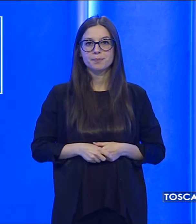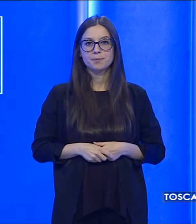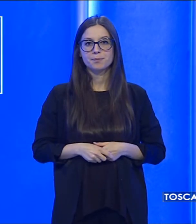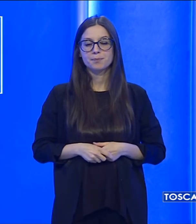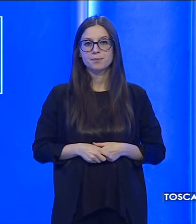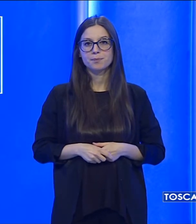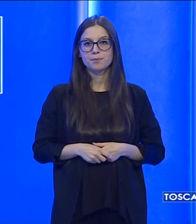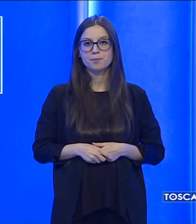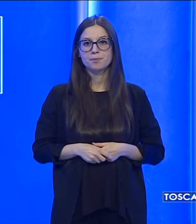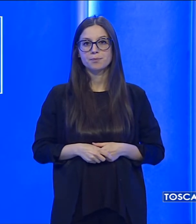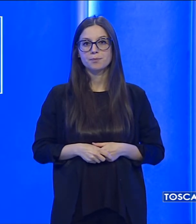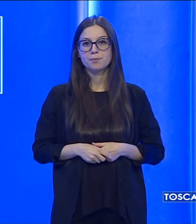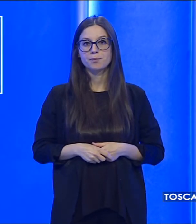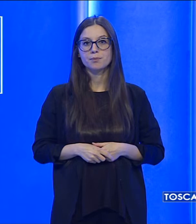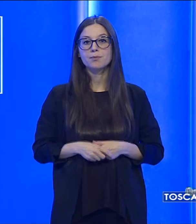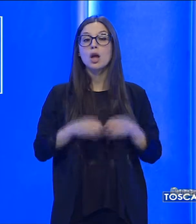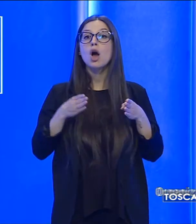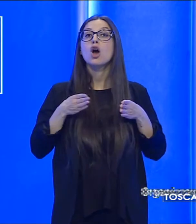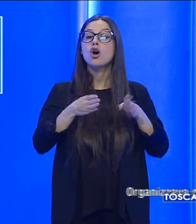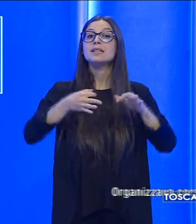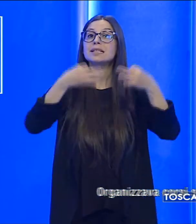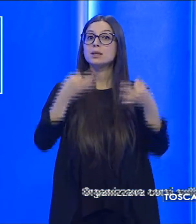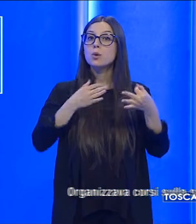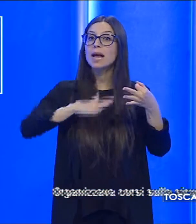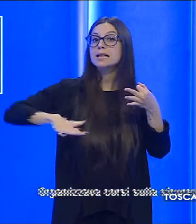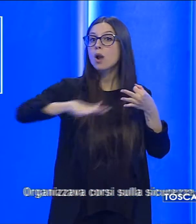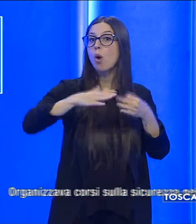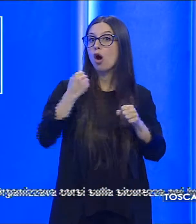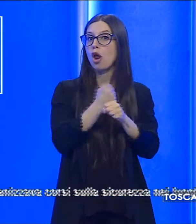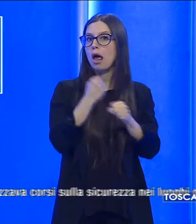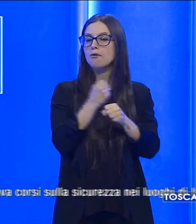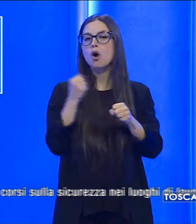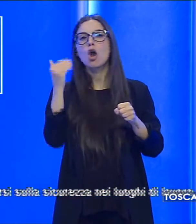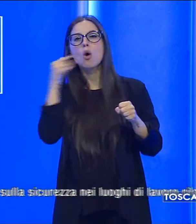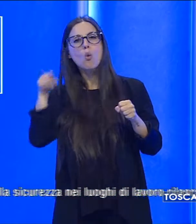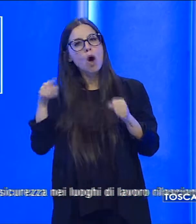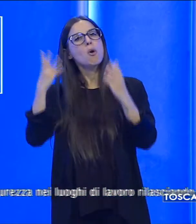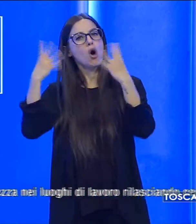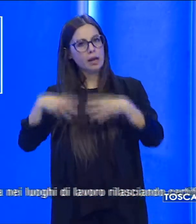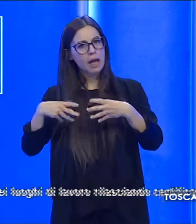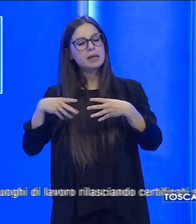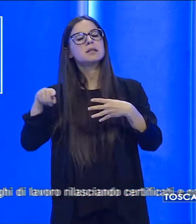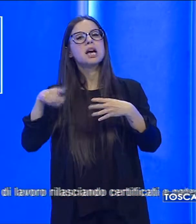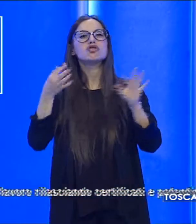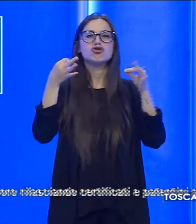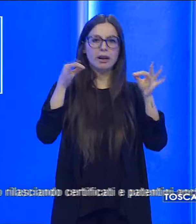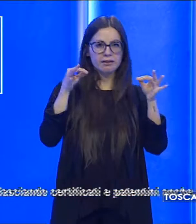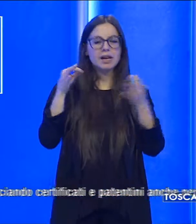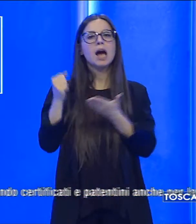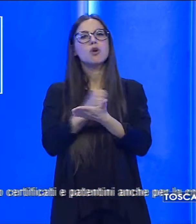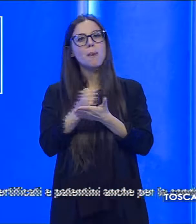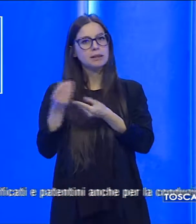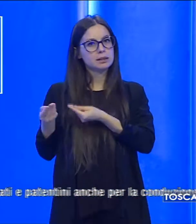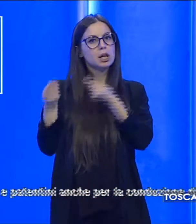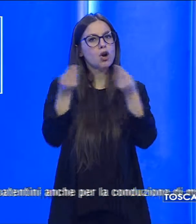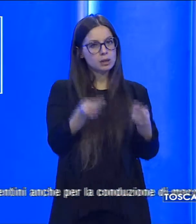Organizzava corsi sulla sicurezza nei luoghi di lavoro, rilasciando certificati e patentini